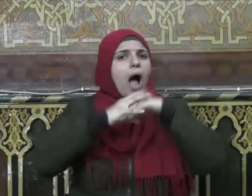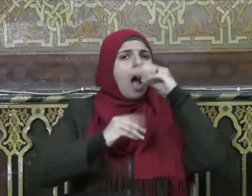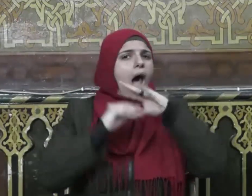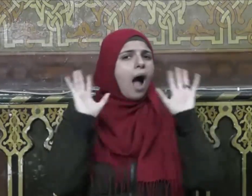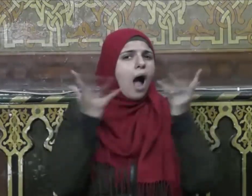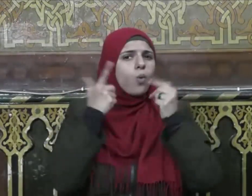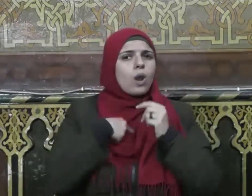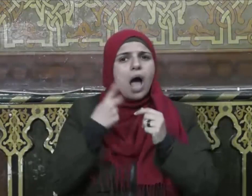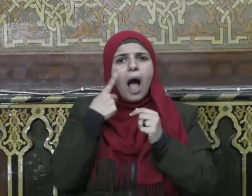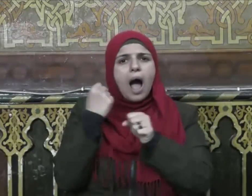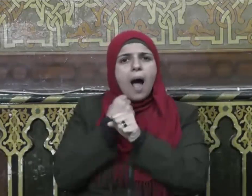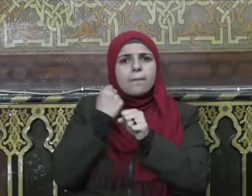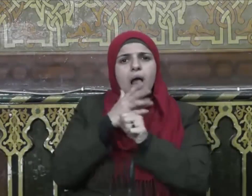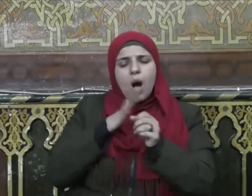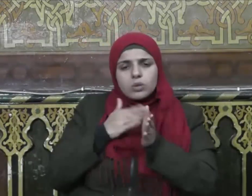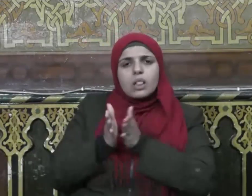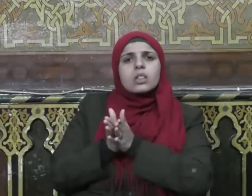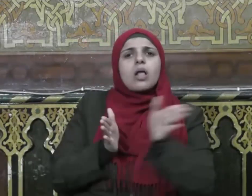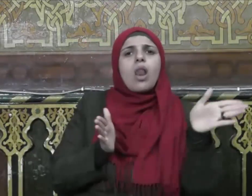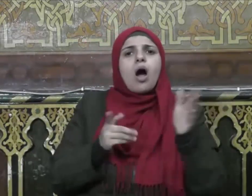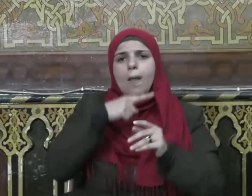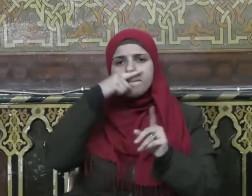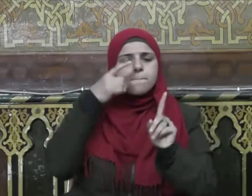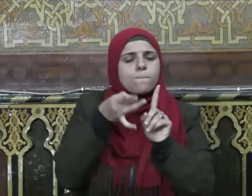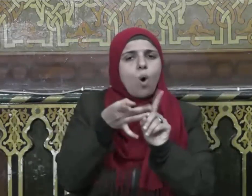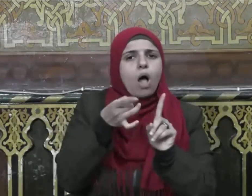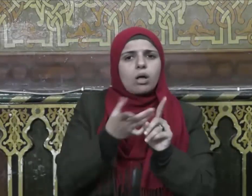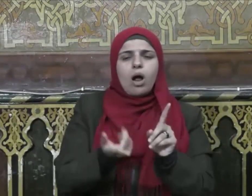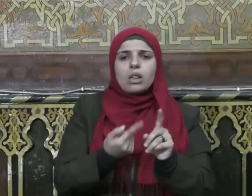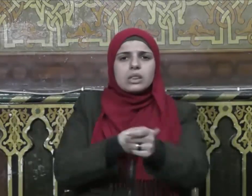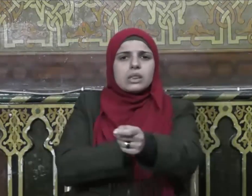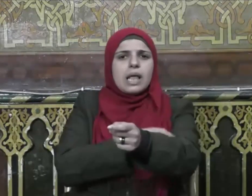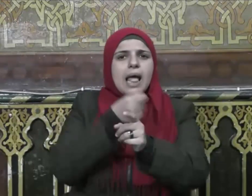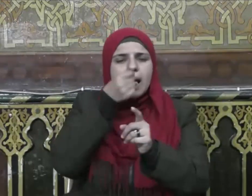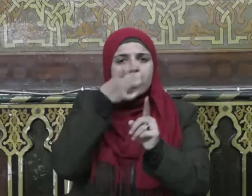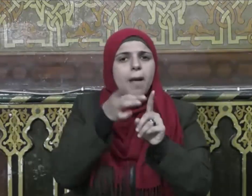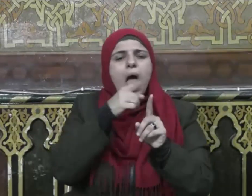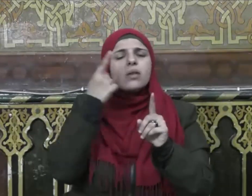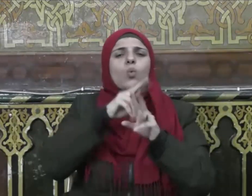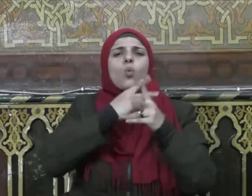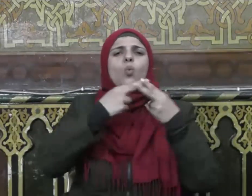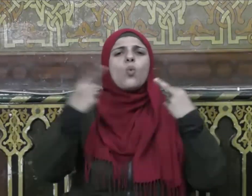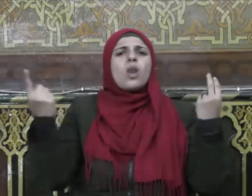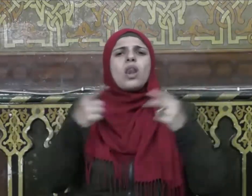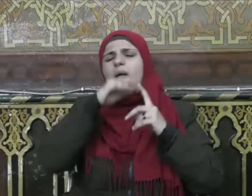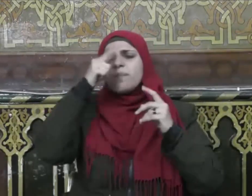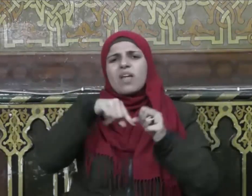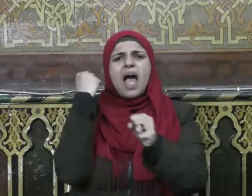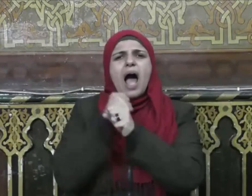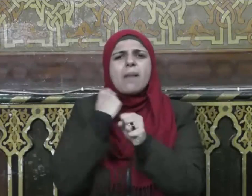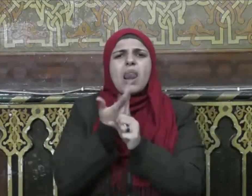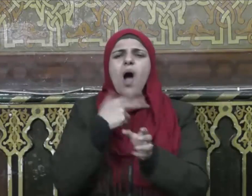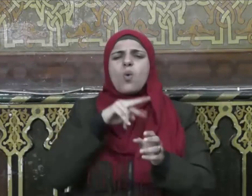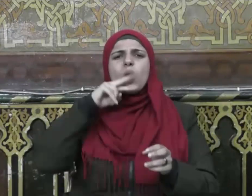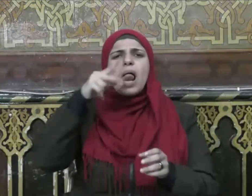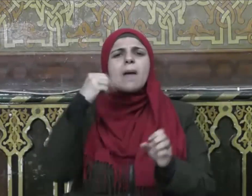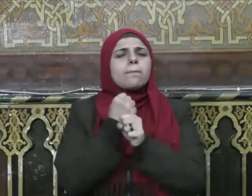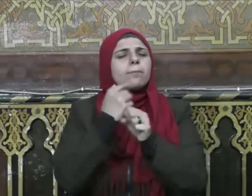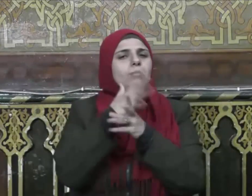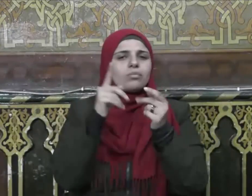يجرك إلى طريق المخدرات والإدمان بقوله أو بسلوكه لأن هذا وذاك